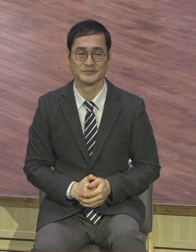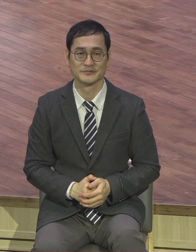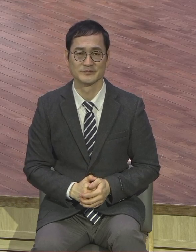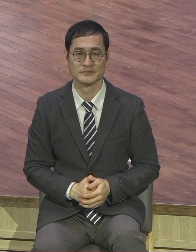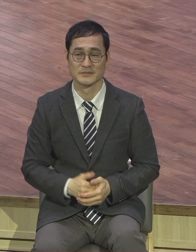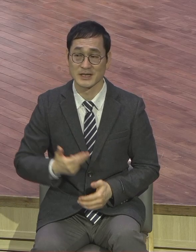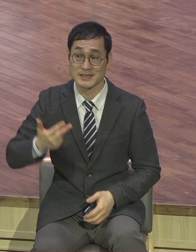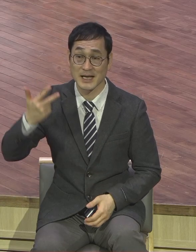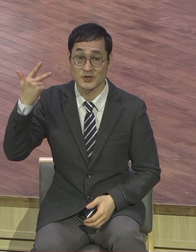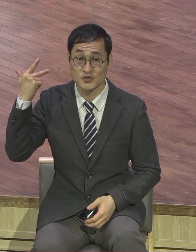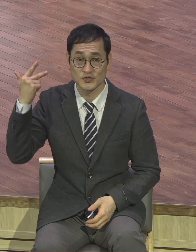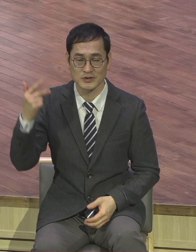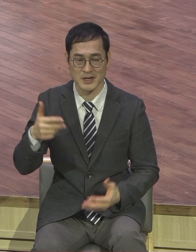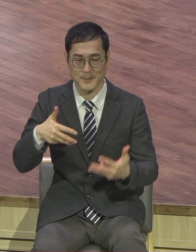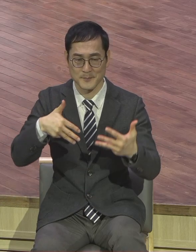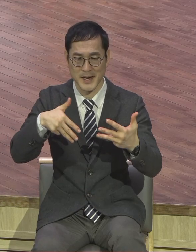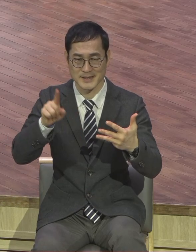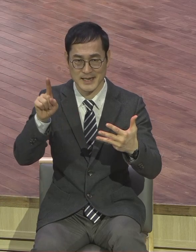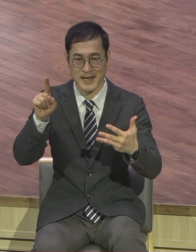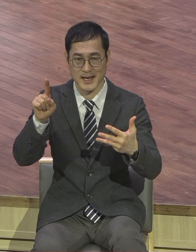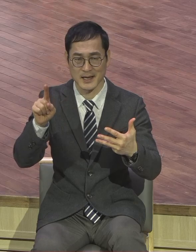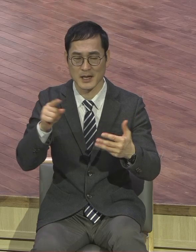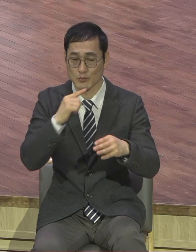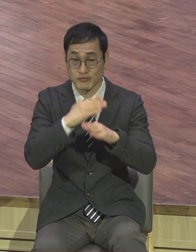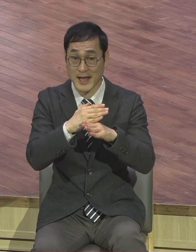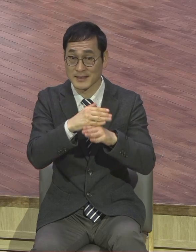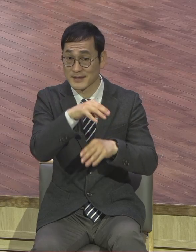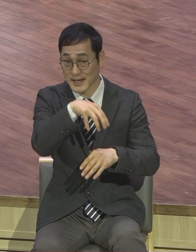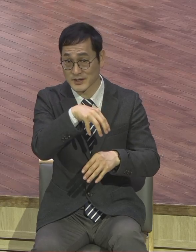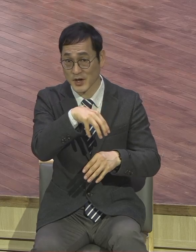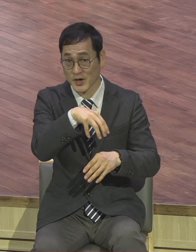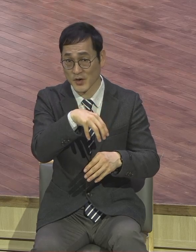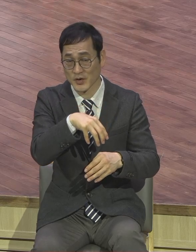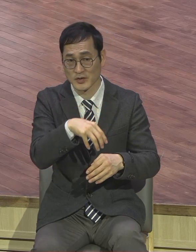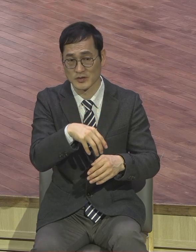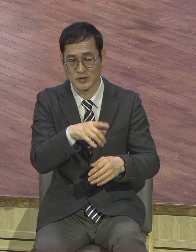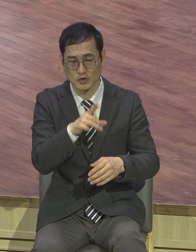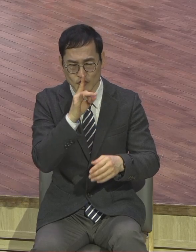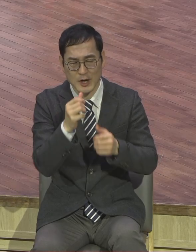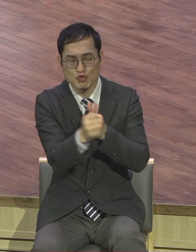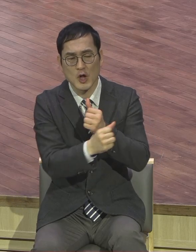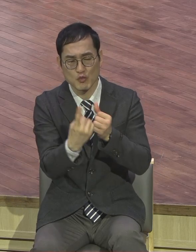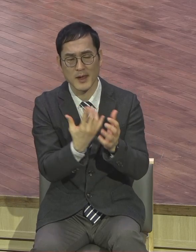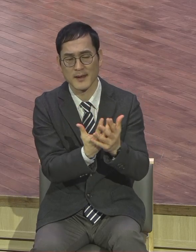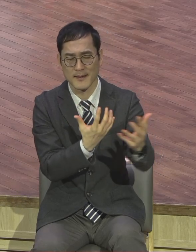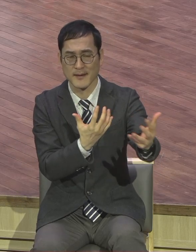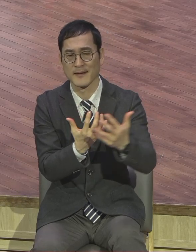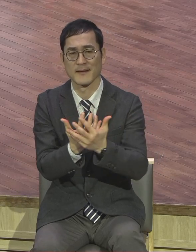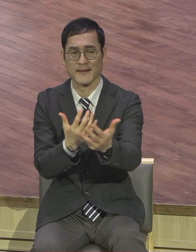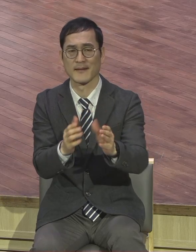제8자 노동당 중앙위원회가 열렸습니다. 그 내용이 우리나라에 이슈가 되었는데